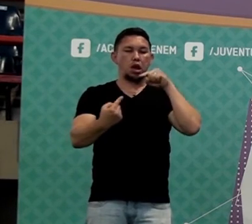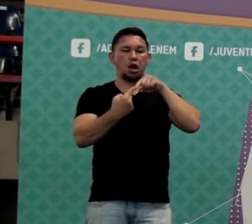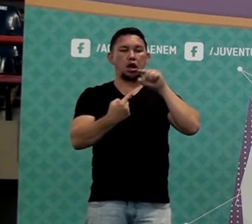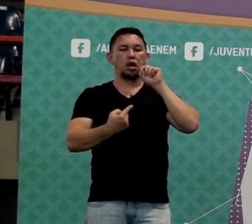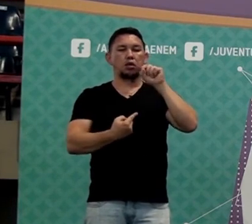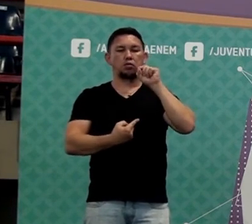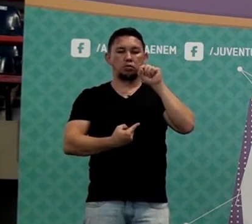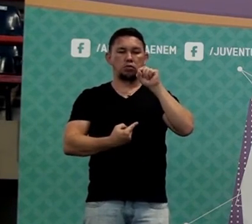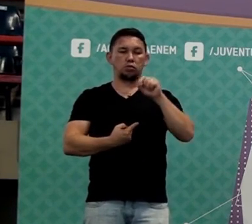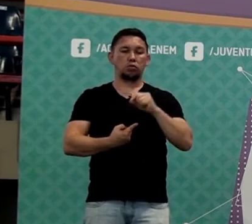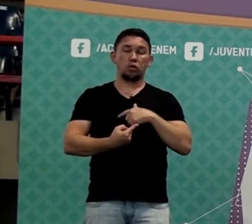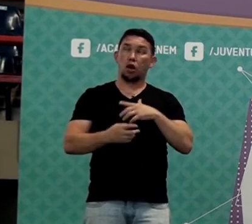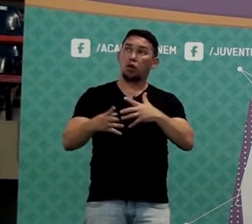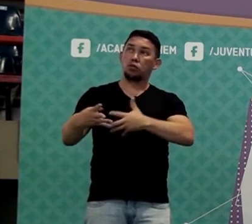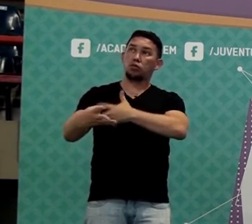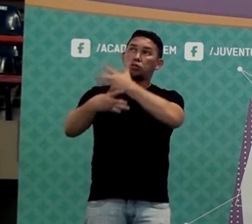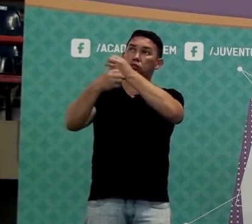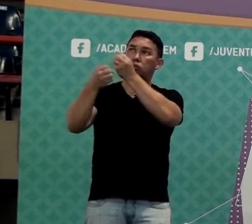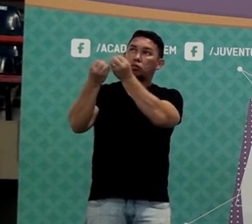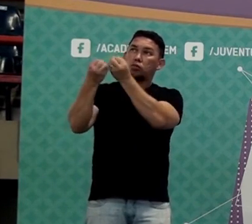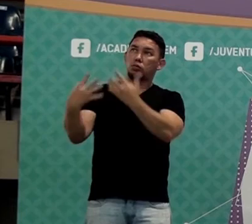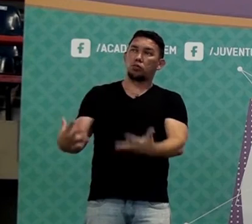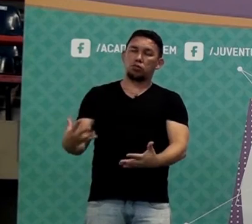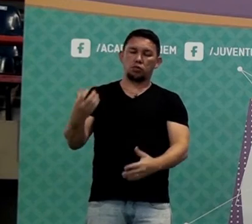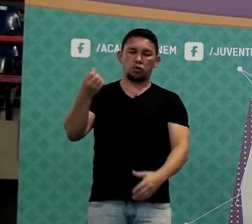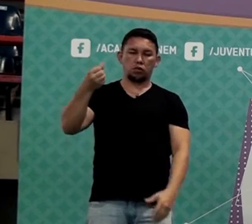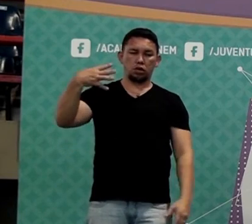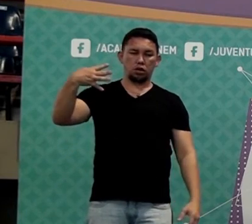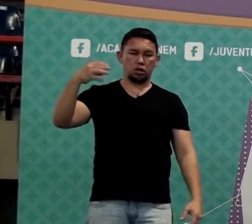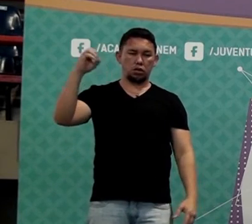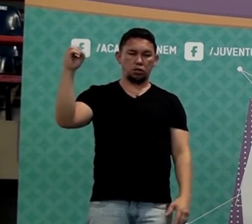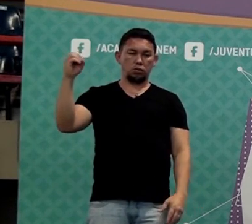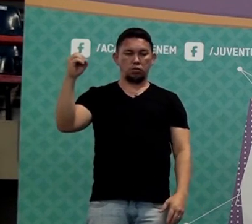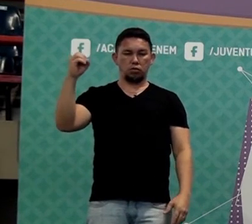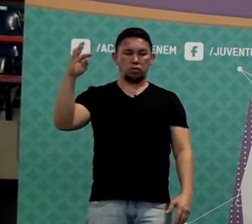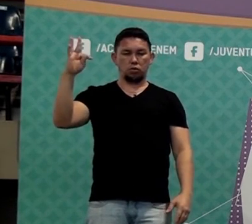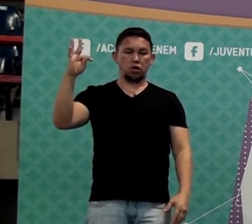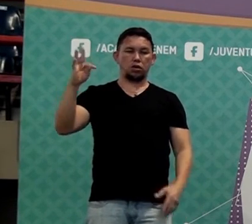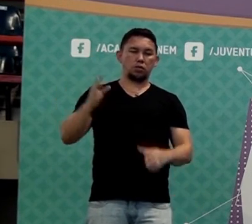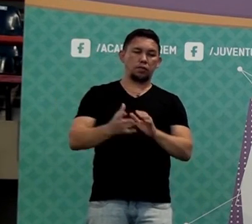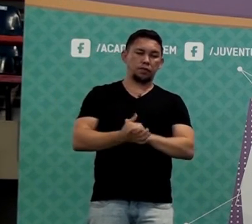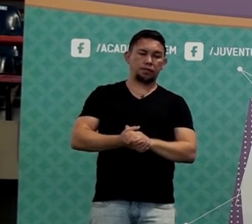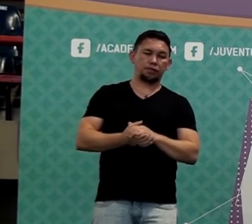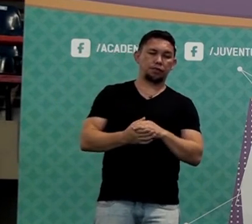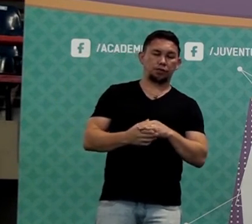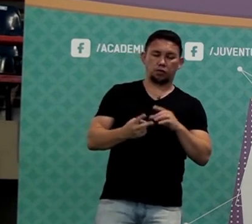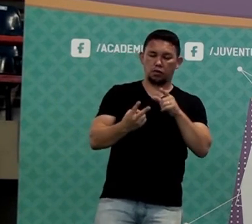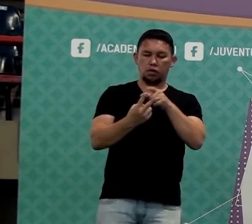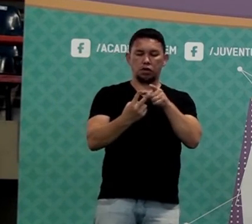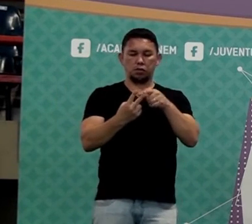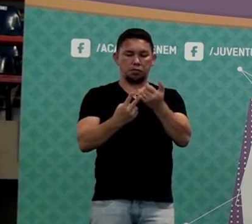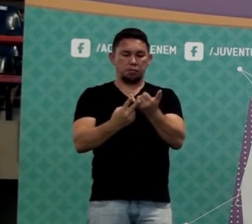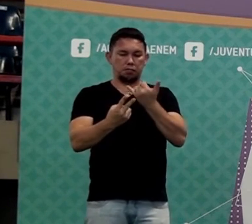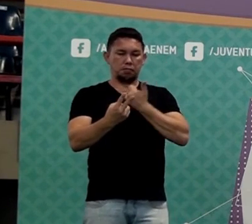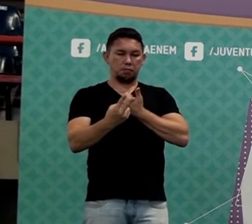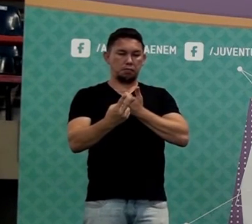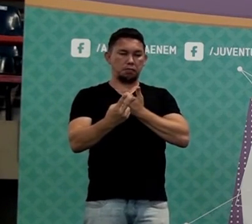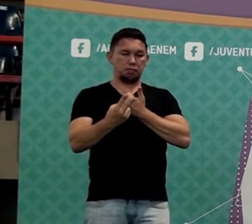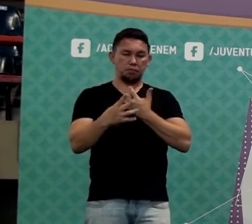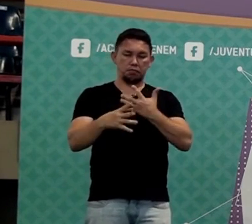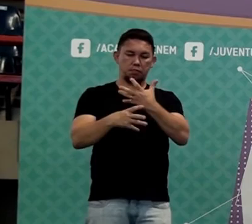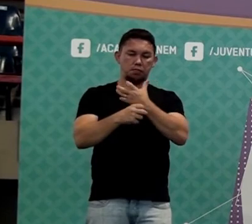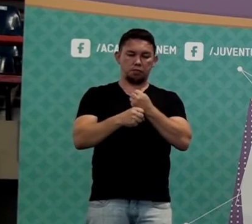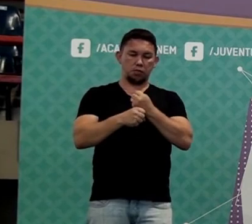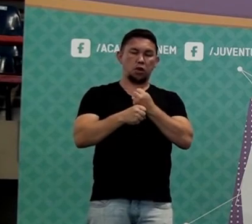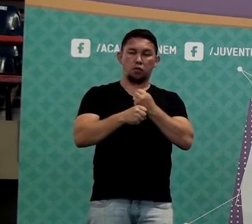quê? Ao total de alimentos perdidos. São essas duas informações, meus amiguinhos, que eu vou ter